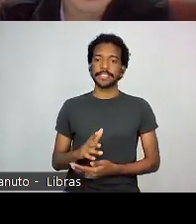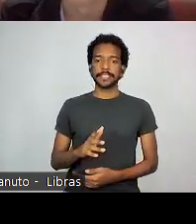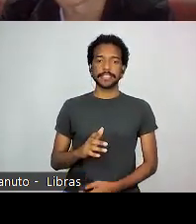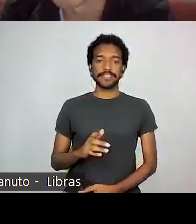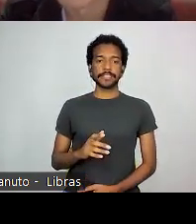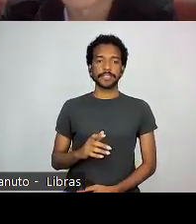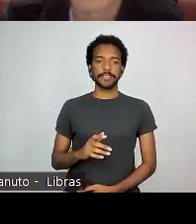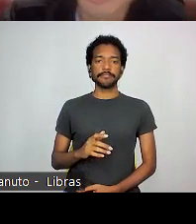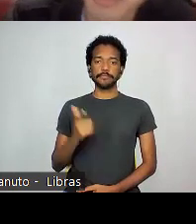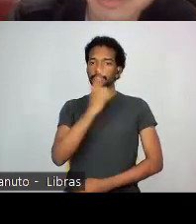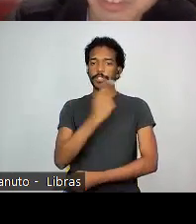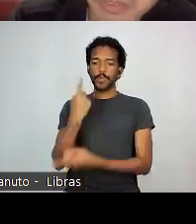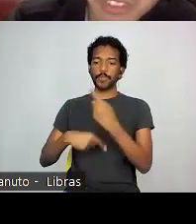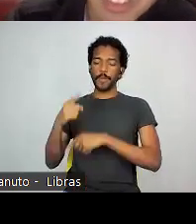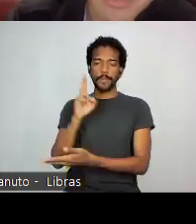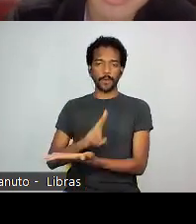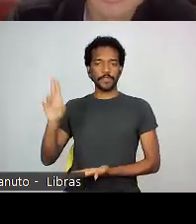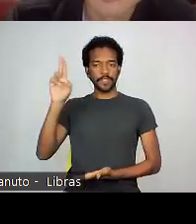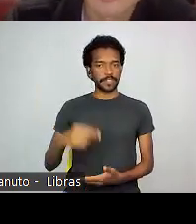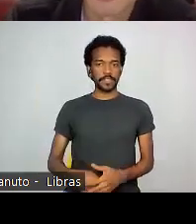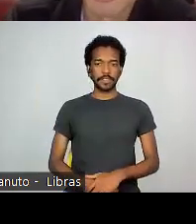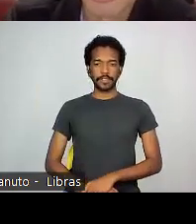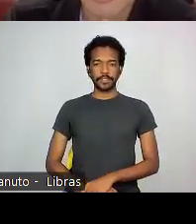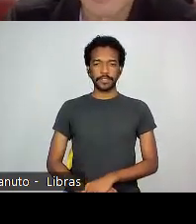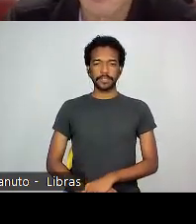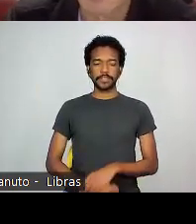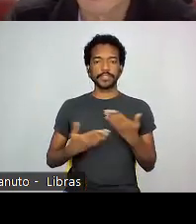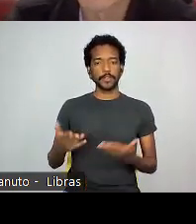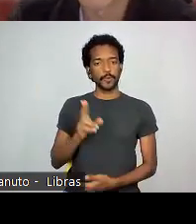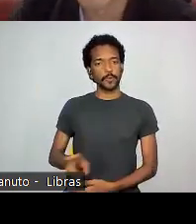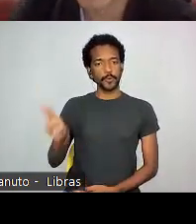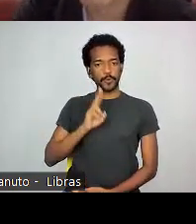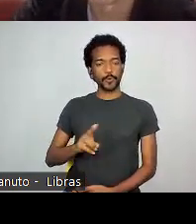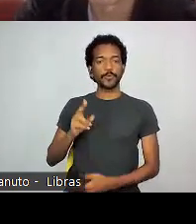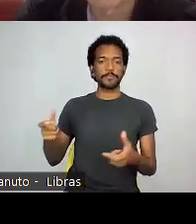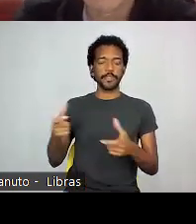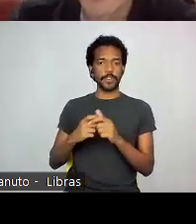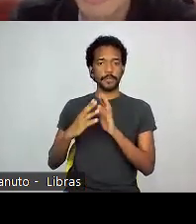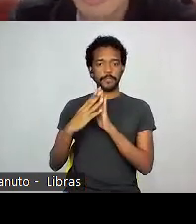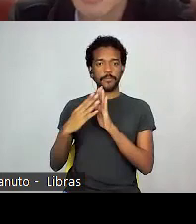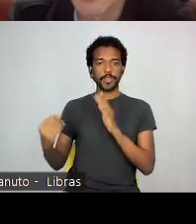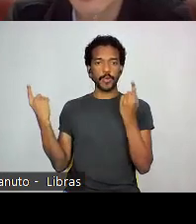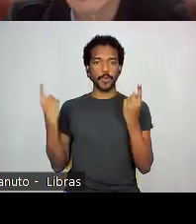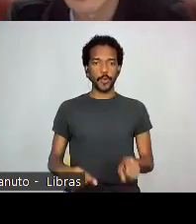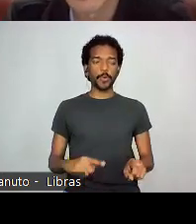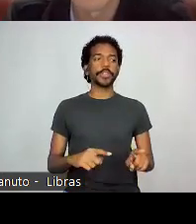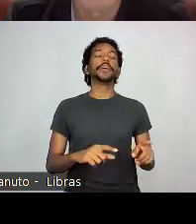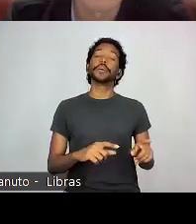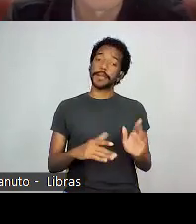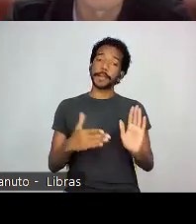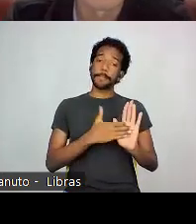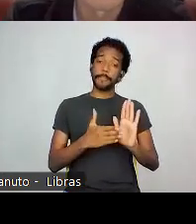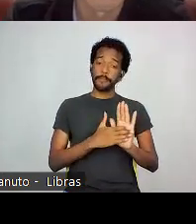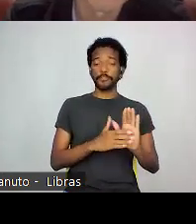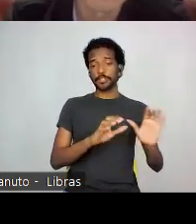chegou nas universidades, por exemplo. Então, o uso dessa minoria modelo contra a pauta de outras minorias no